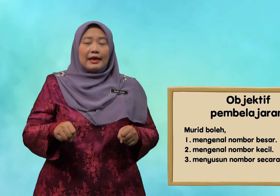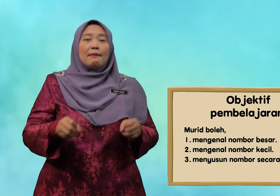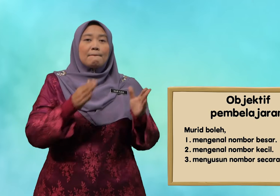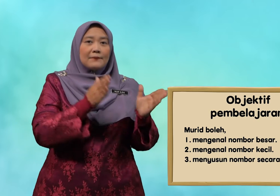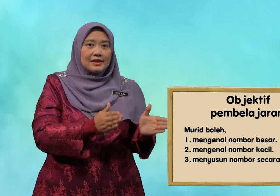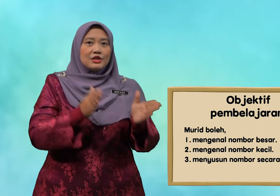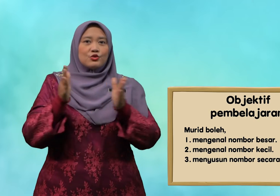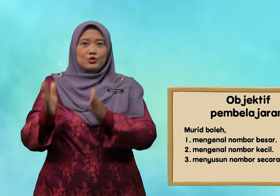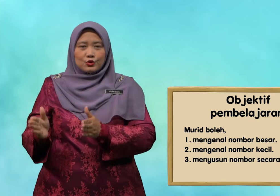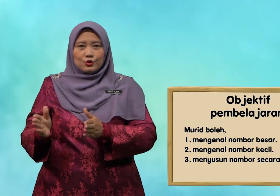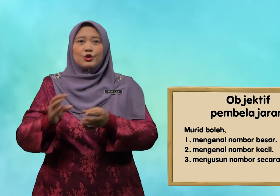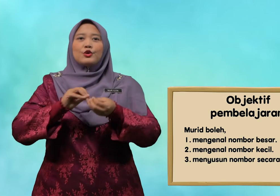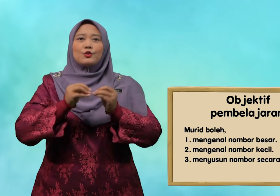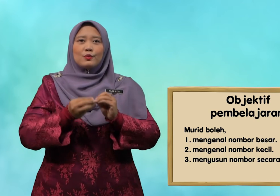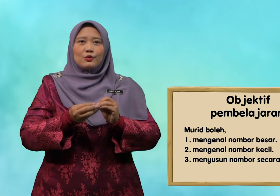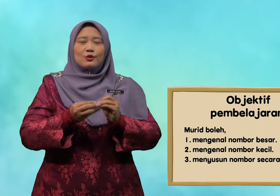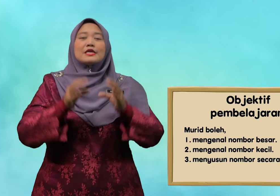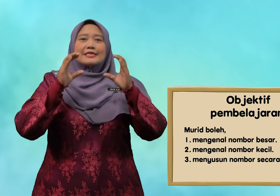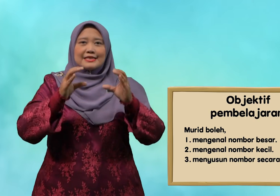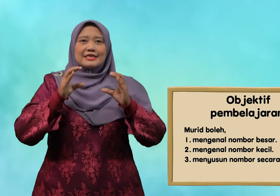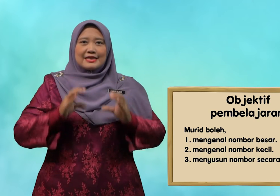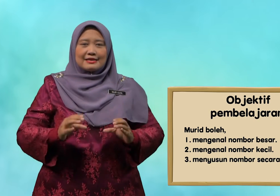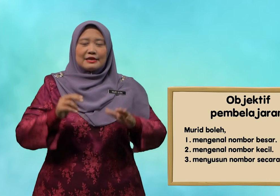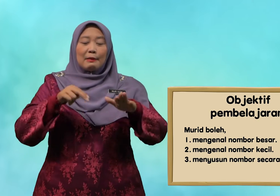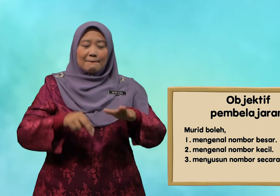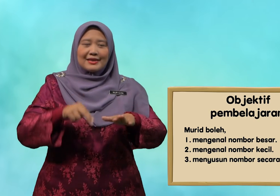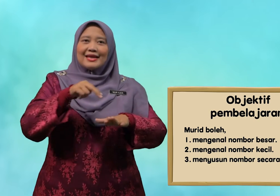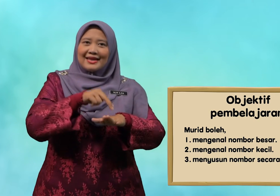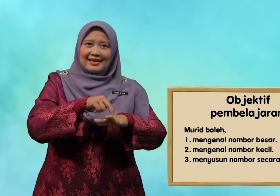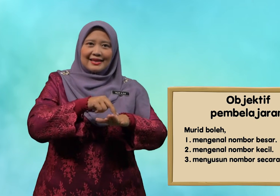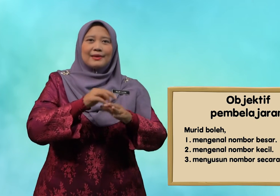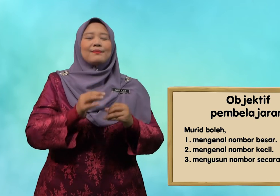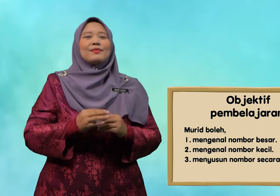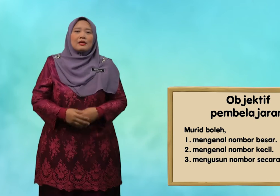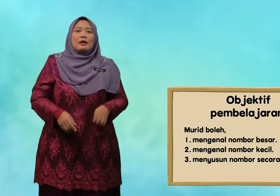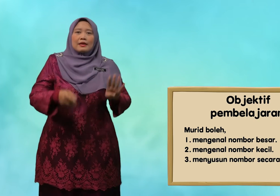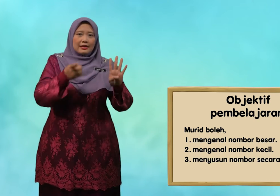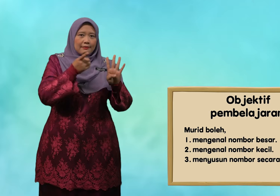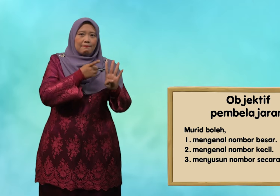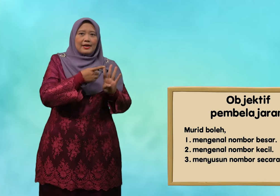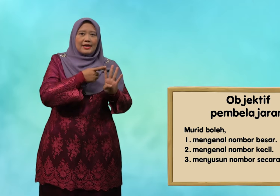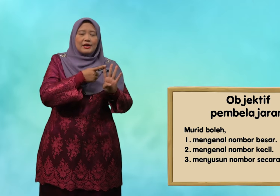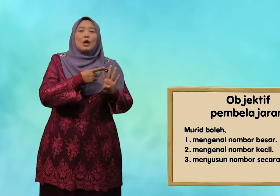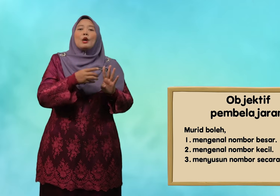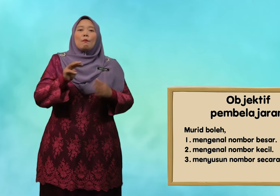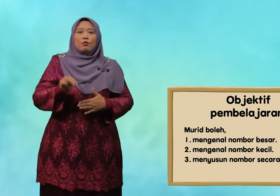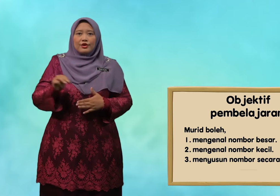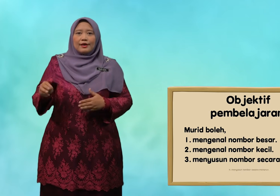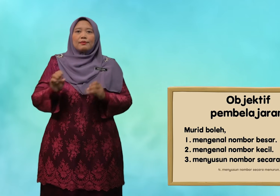menyusun nombor secara menaik. Keempat, murid